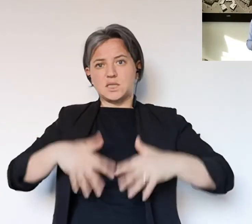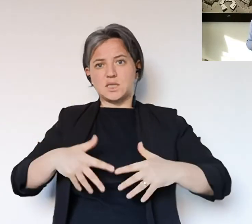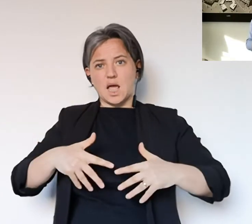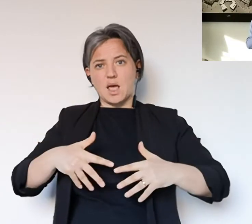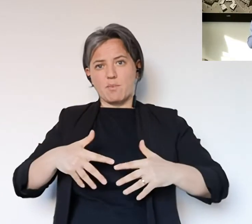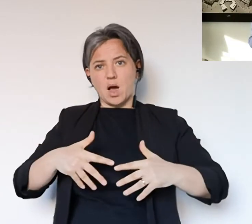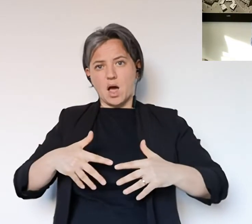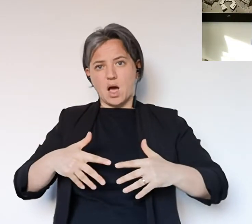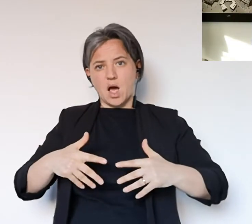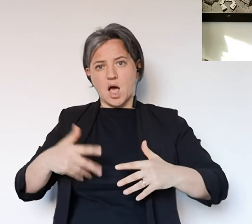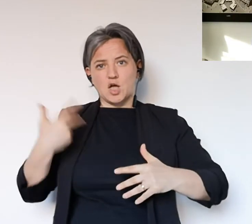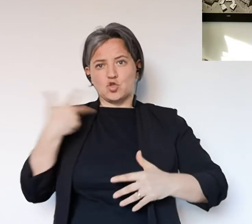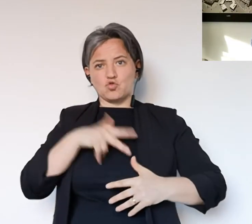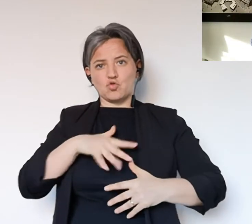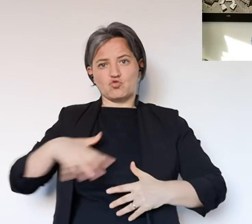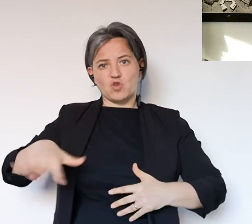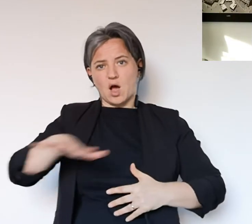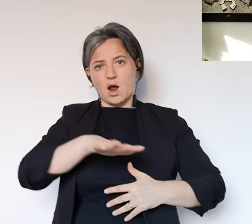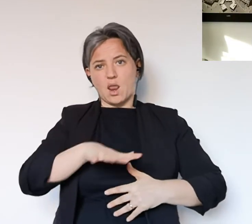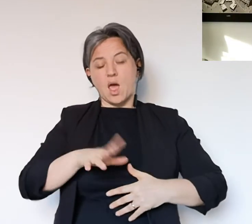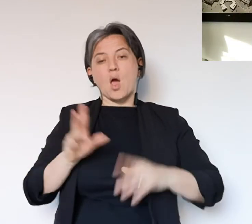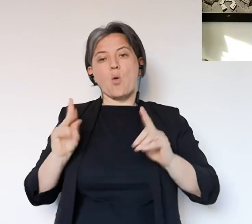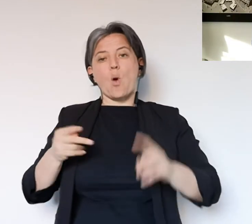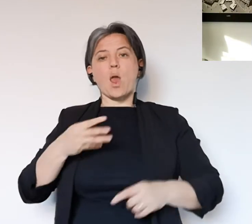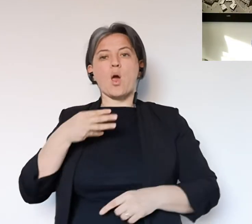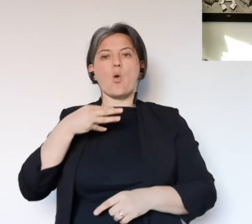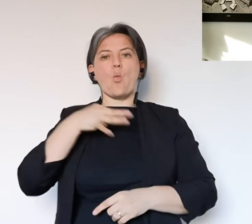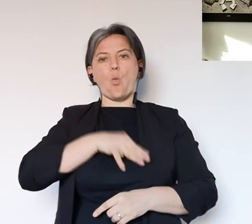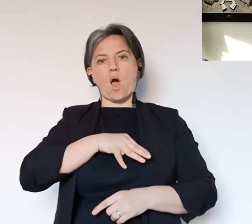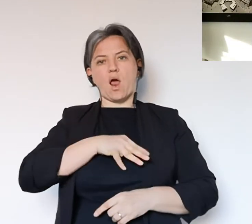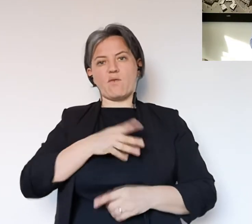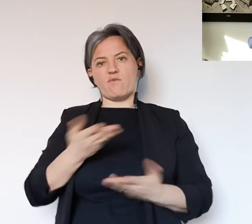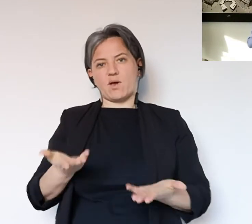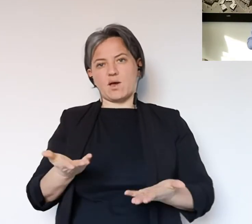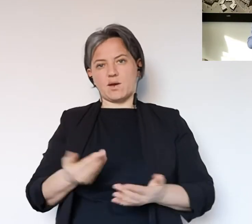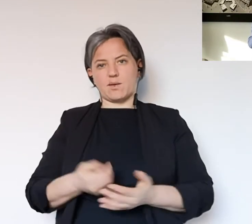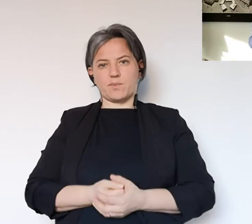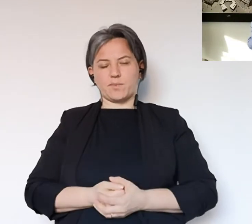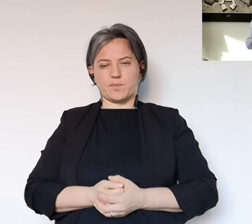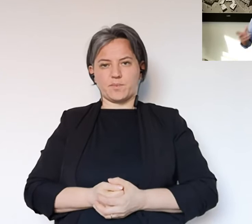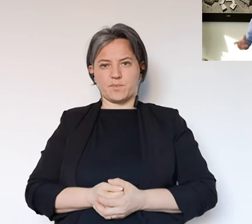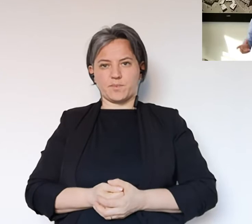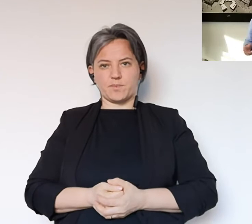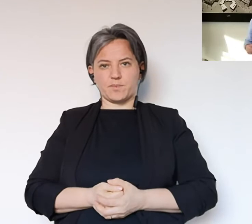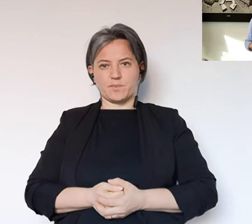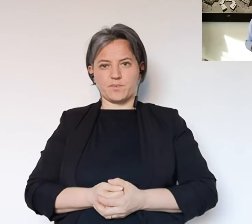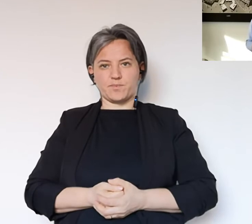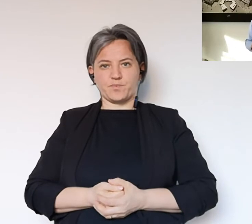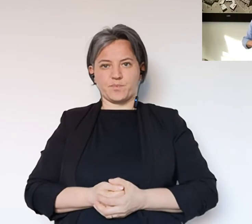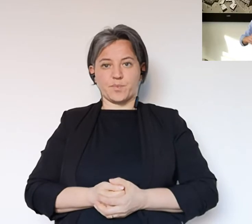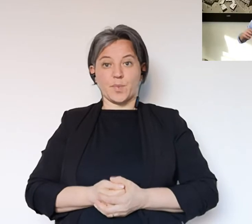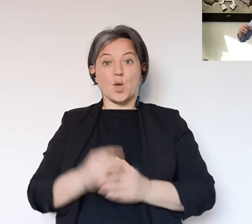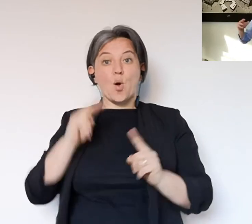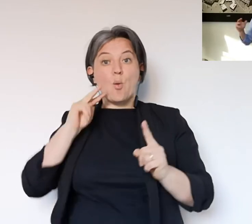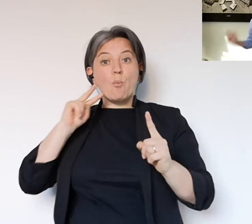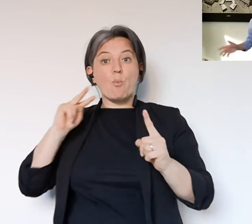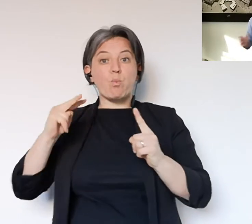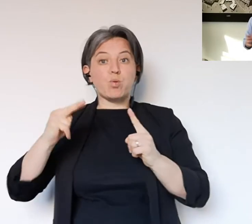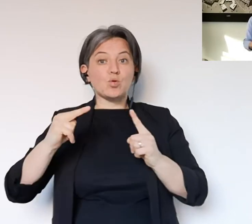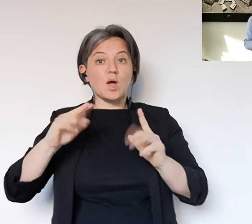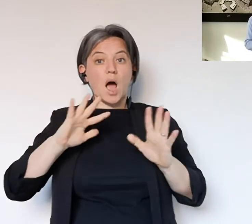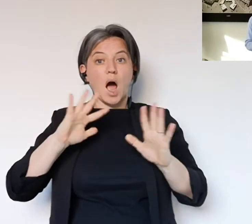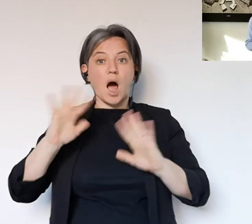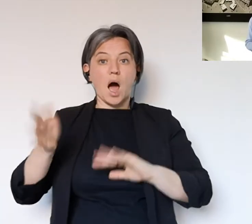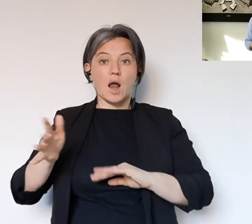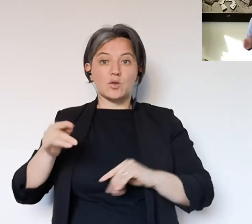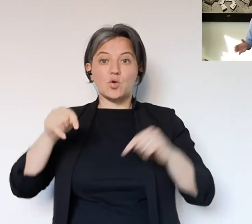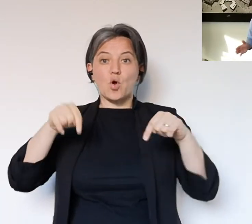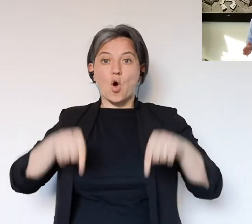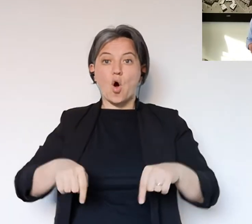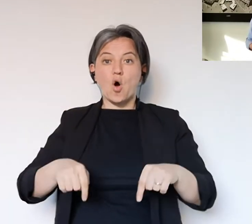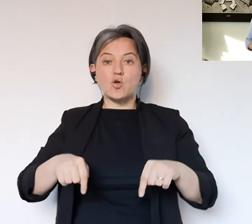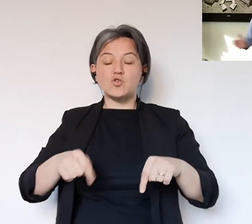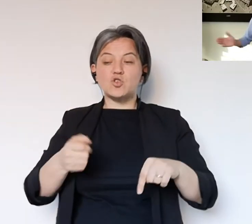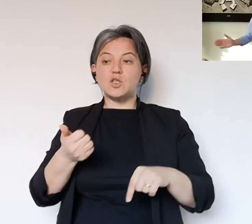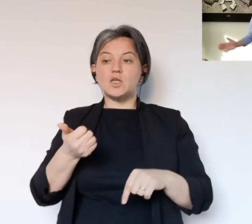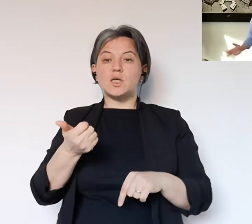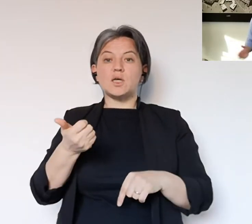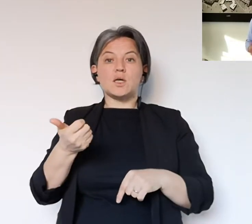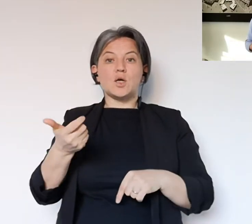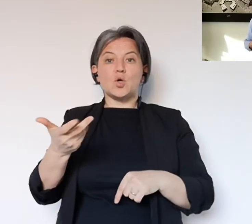sostanzialmente in equilibrio il nostro sistema sociale, il welfare detta come va detta. E dall'altro punto di vista